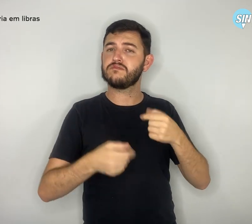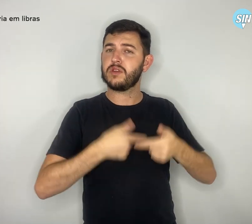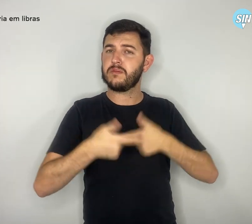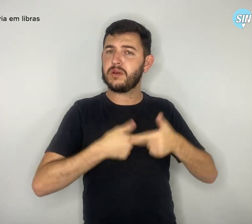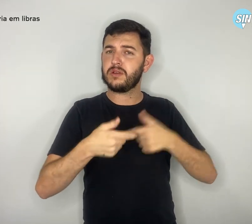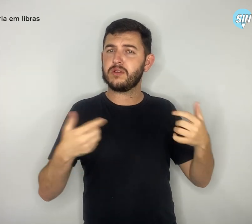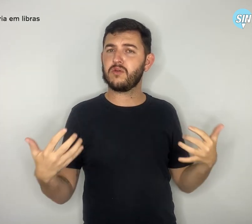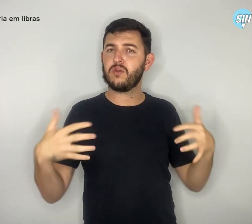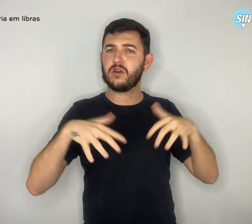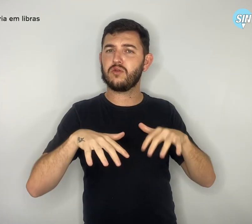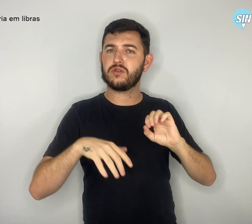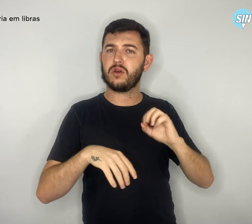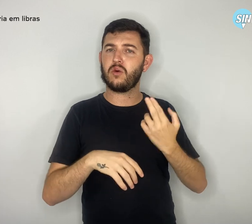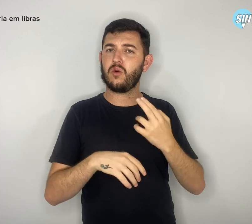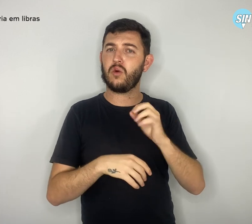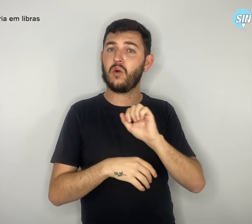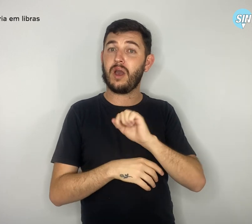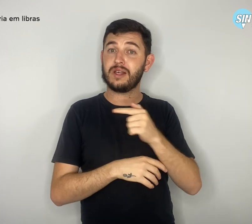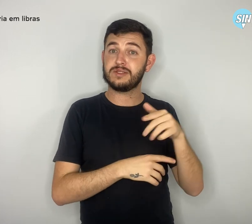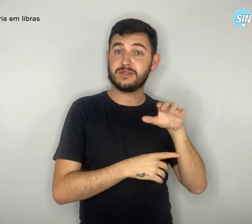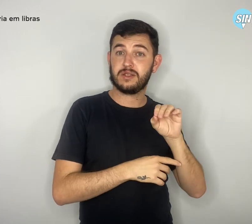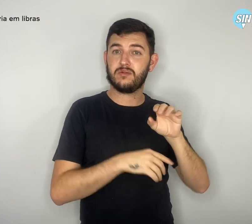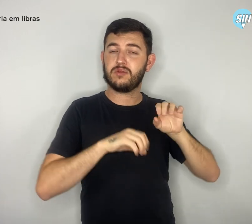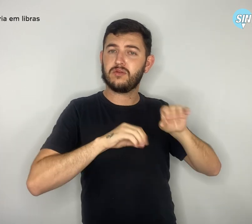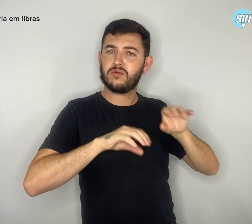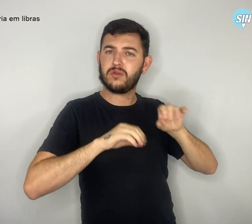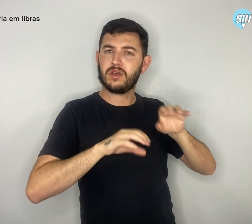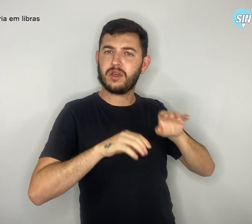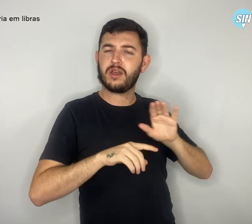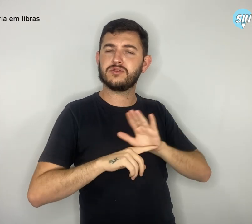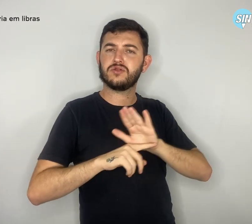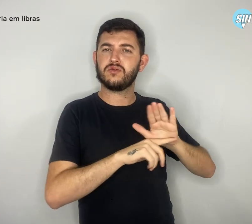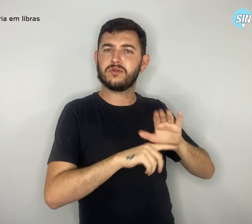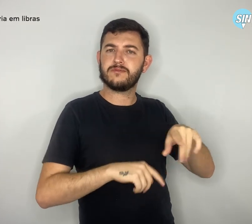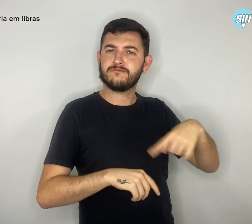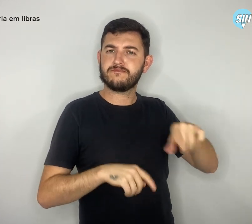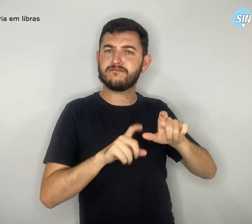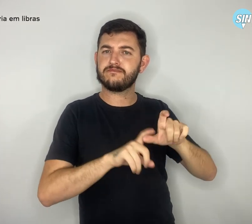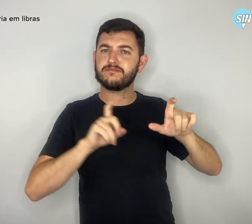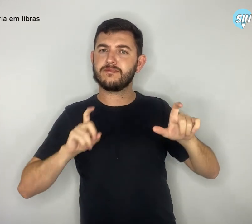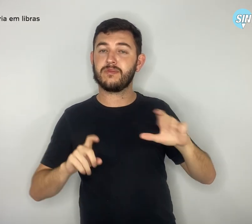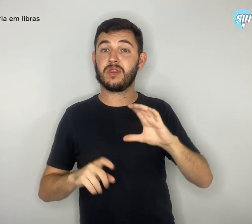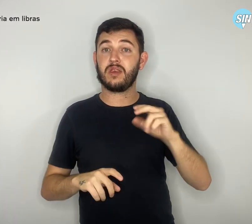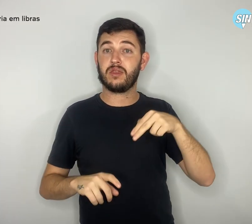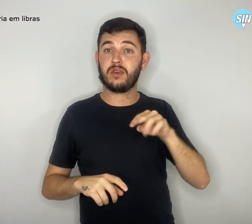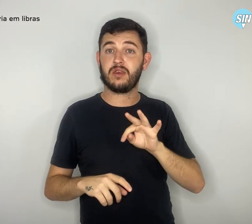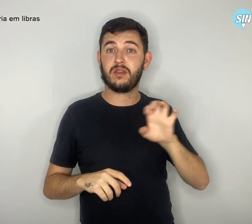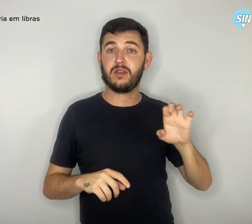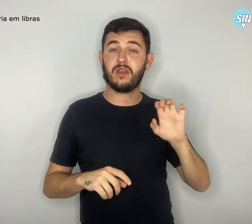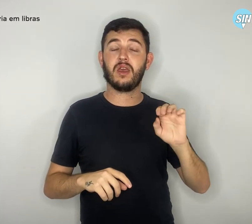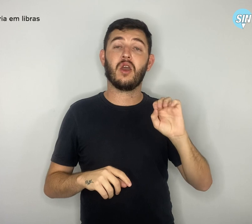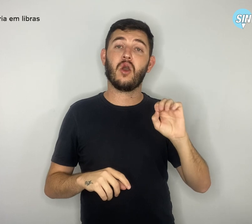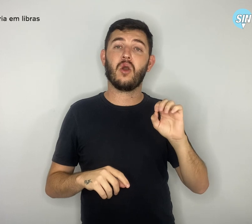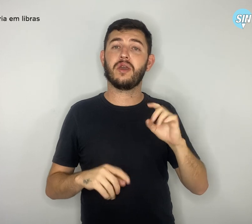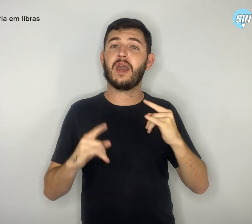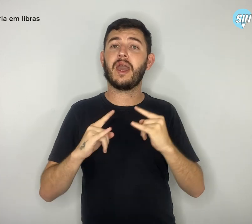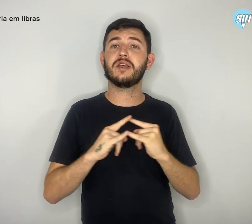educativas emancipadoras, a CNTE e entidades filiadas, dentre elas o